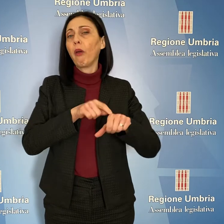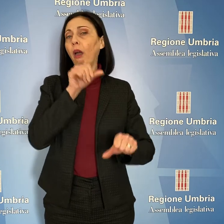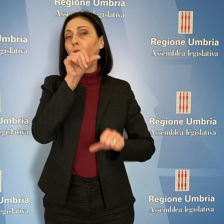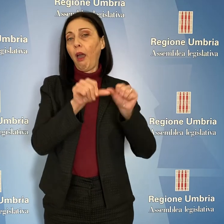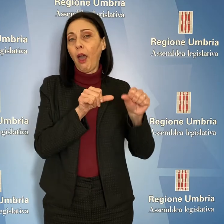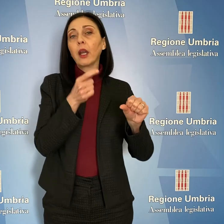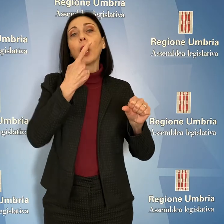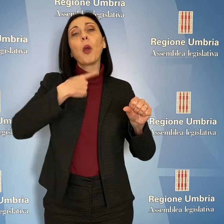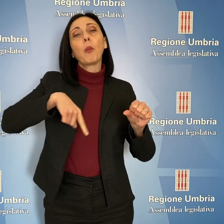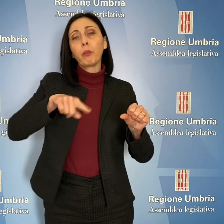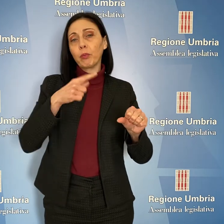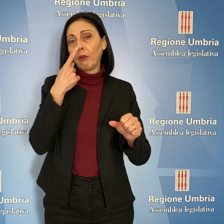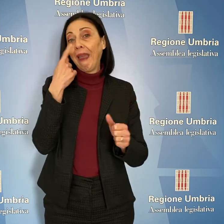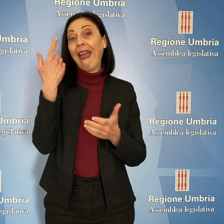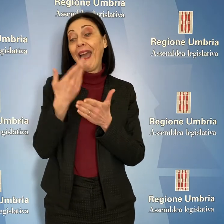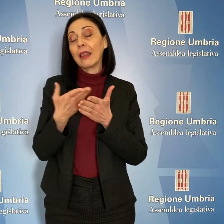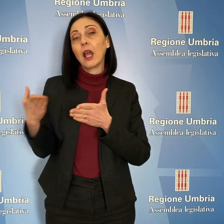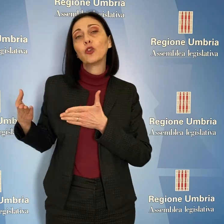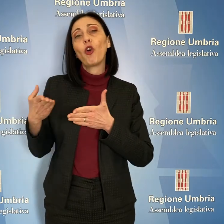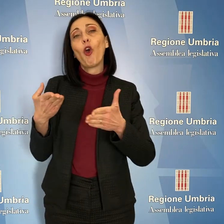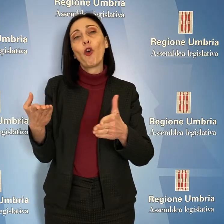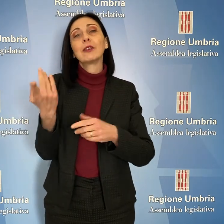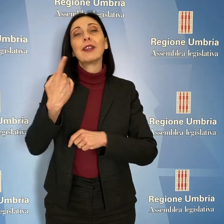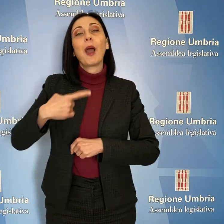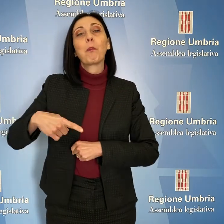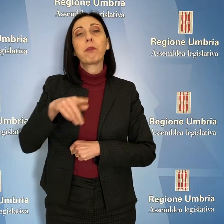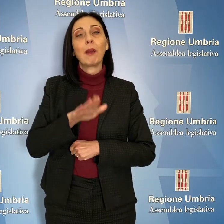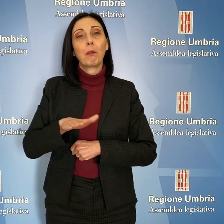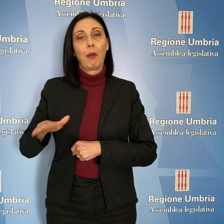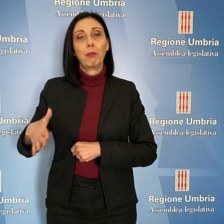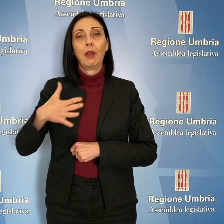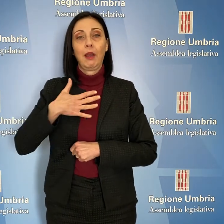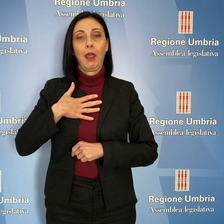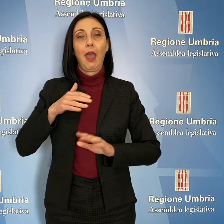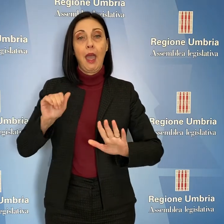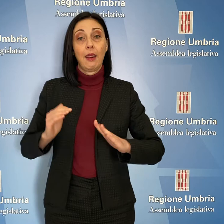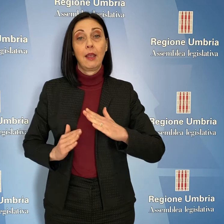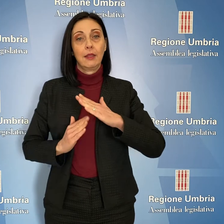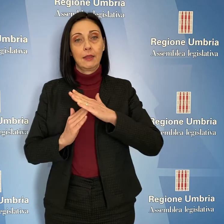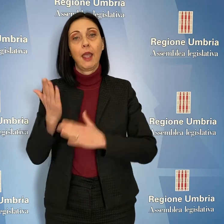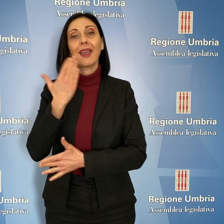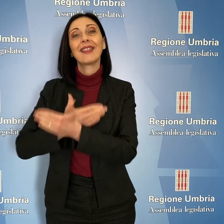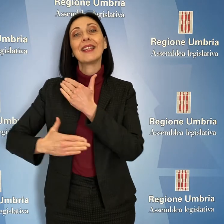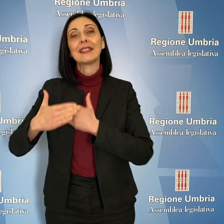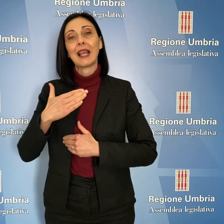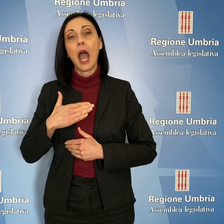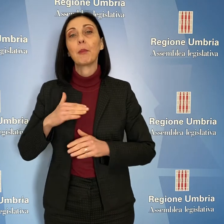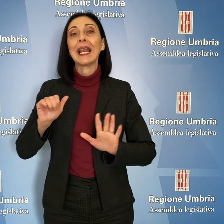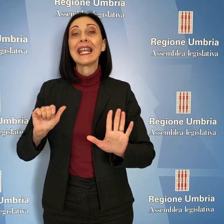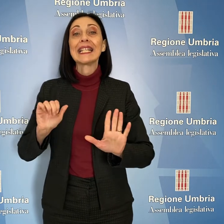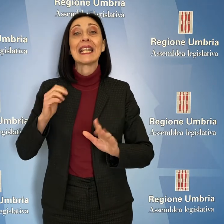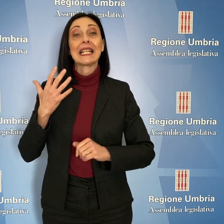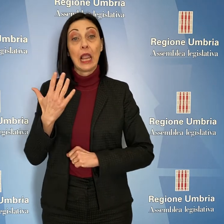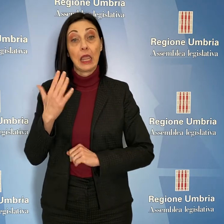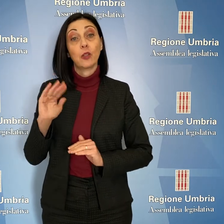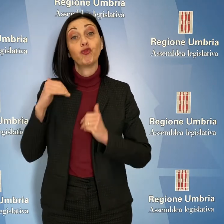attivare una corsia preferenziale per bambini fino a sei anni, disabili, over 65 e donne in stato di